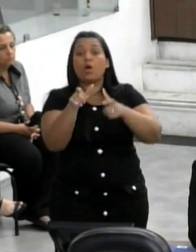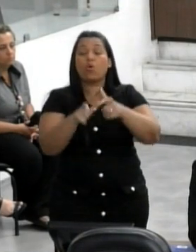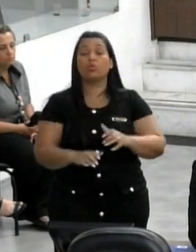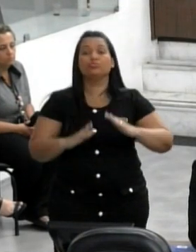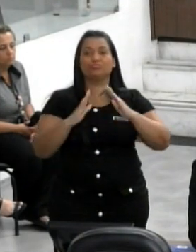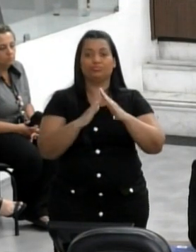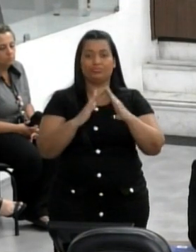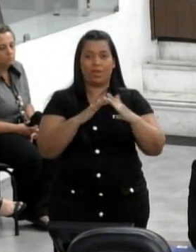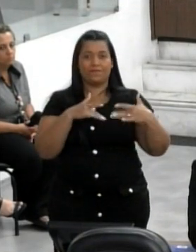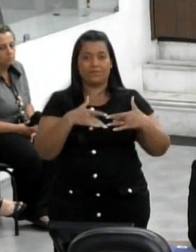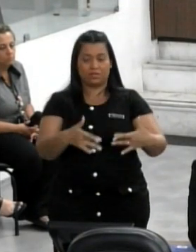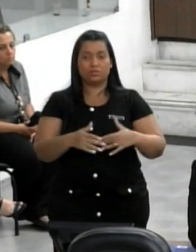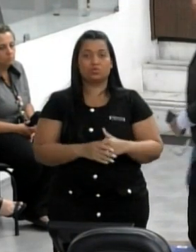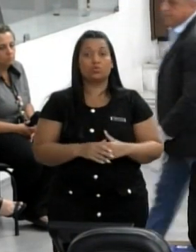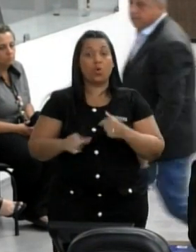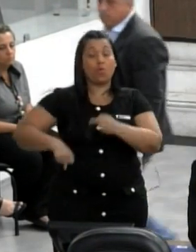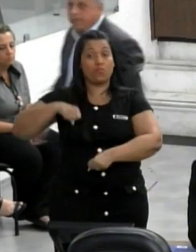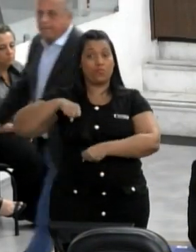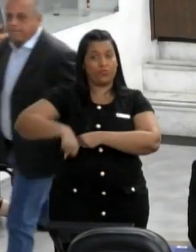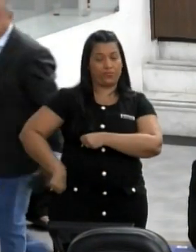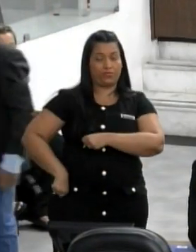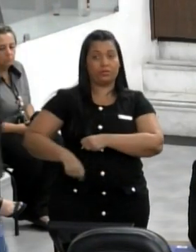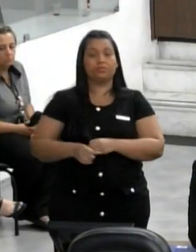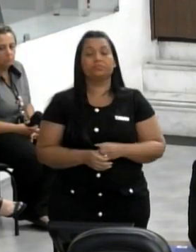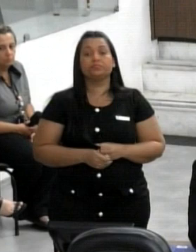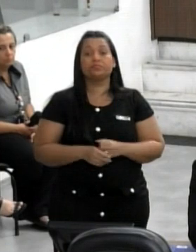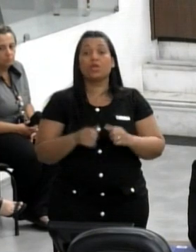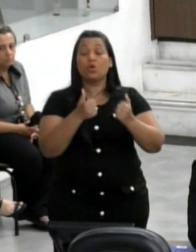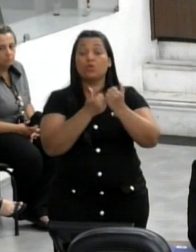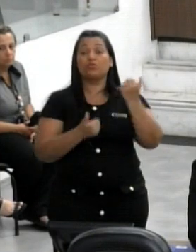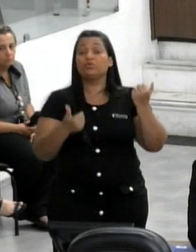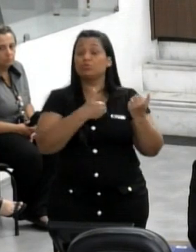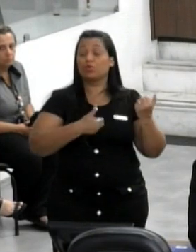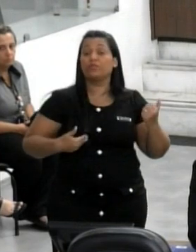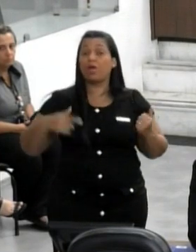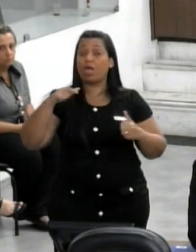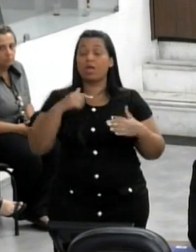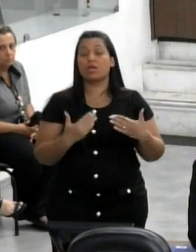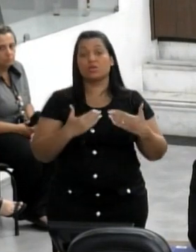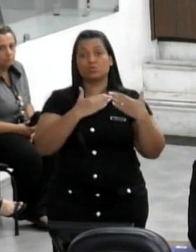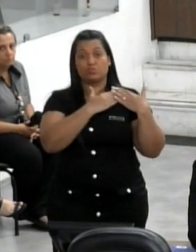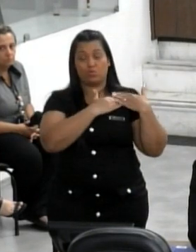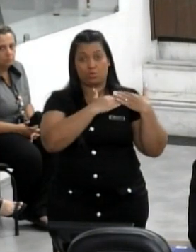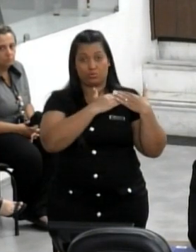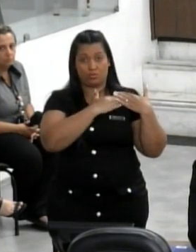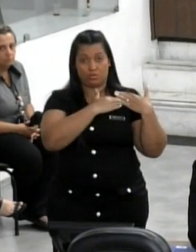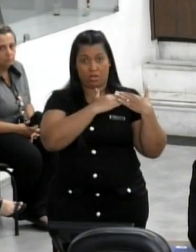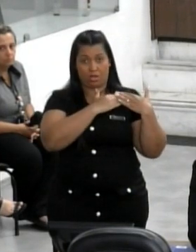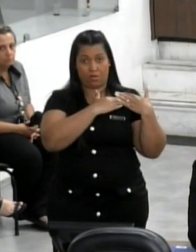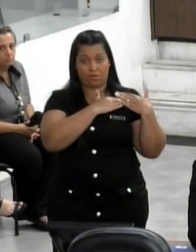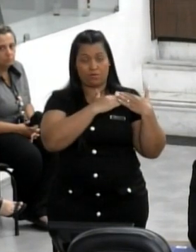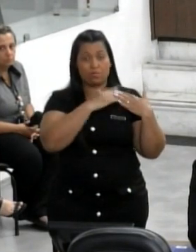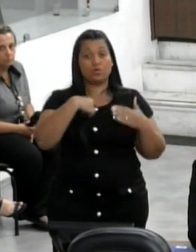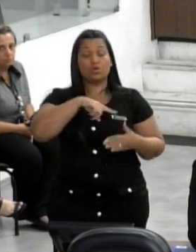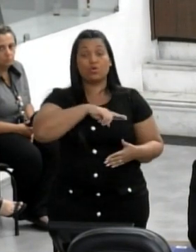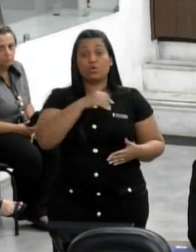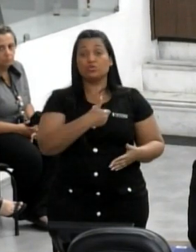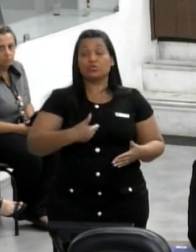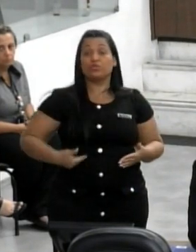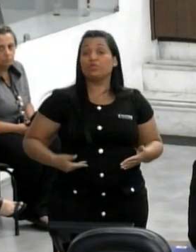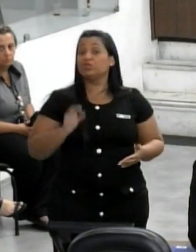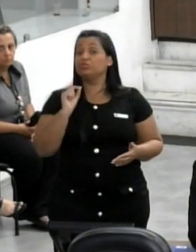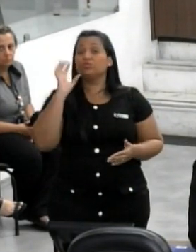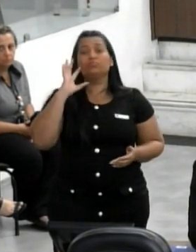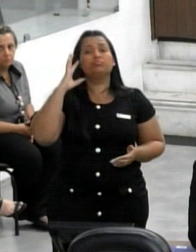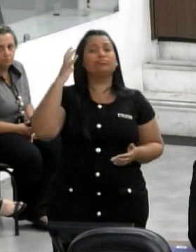Francisco, do Freia, onde o vice-governador é o responsável hoje, determinado pelo nosso governador, de